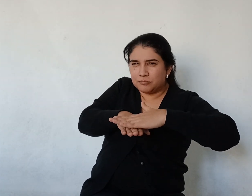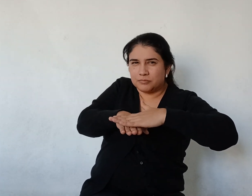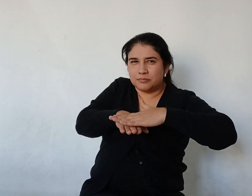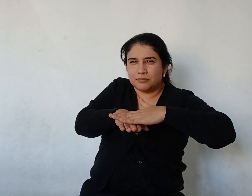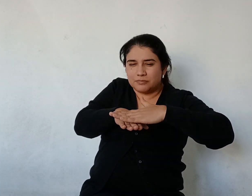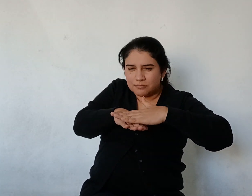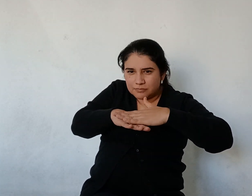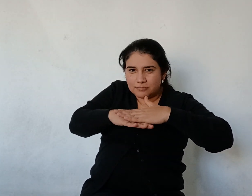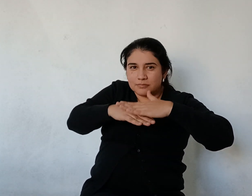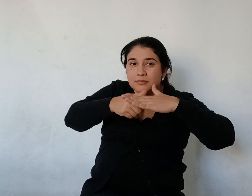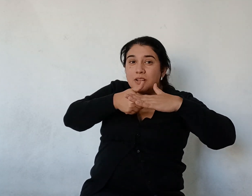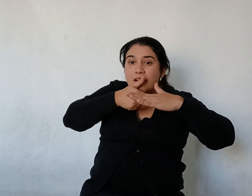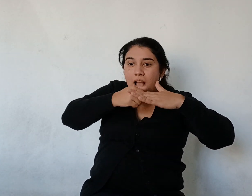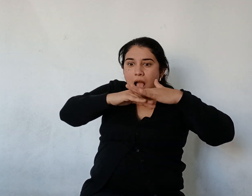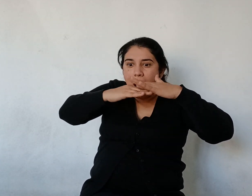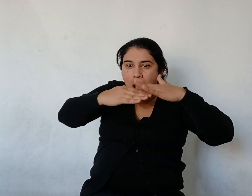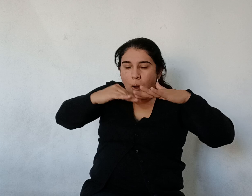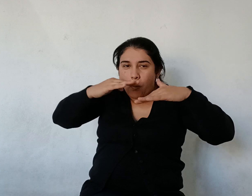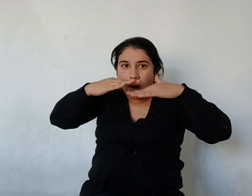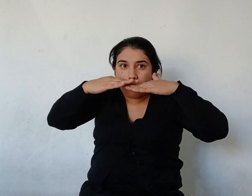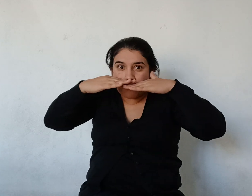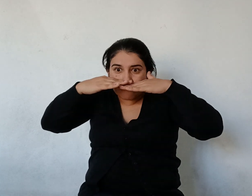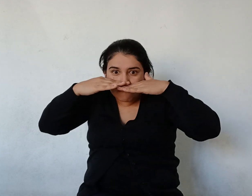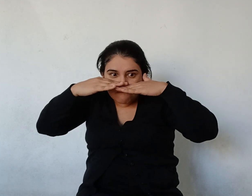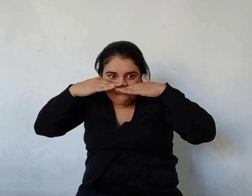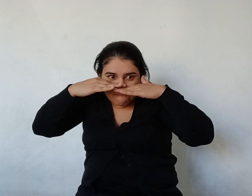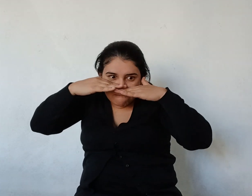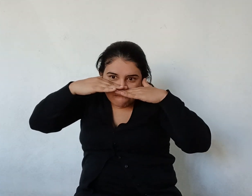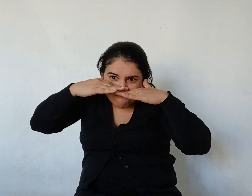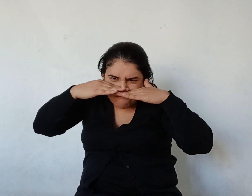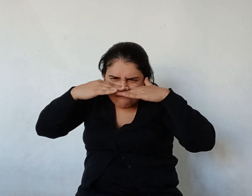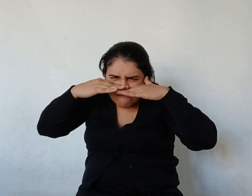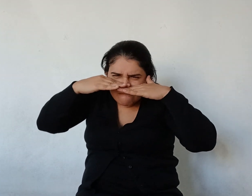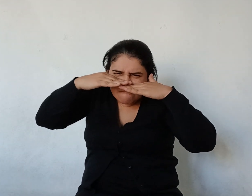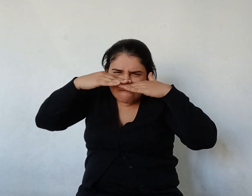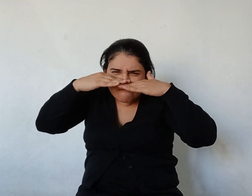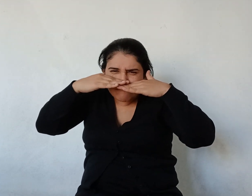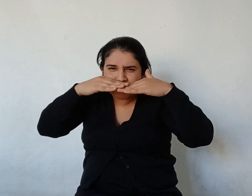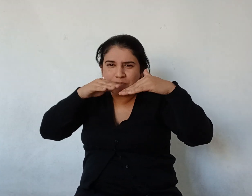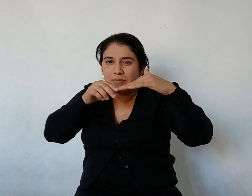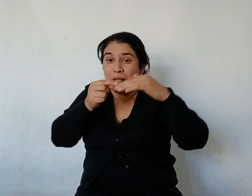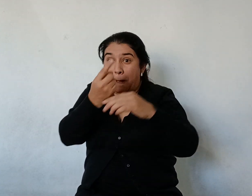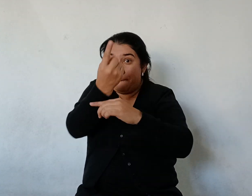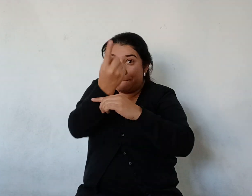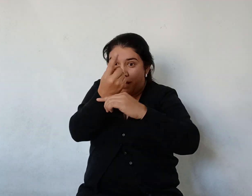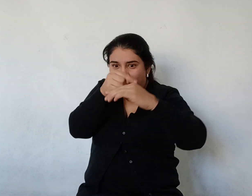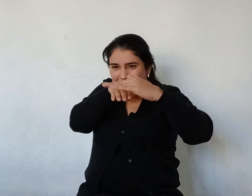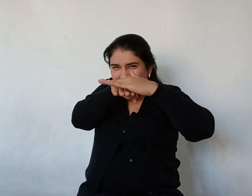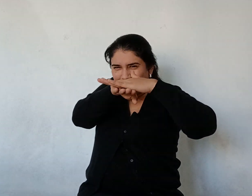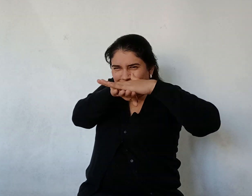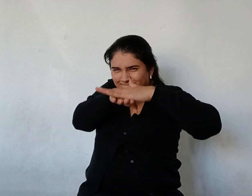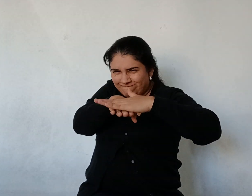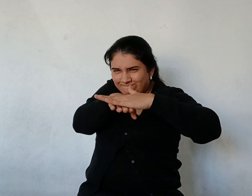únicamente La nariz Y los ojos Fuera del agua El surubí Se hundió Al lado De su torpedo